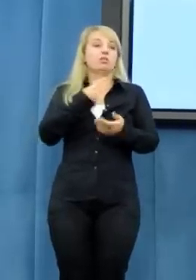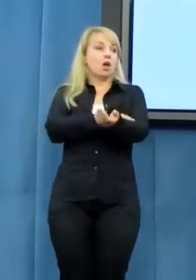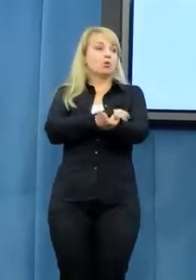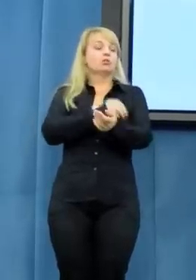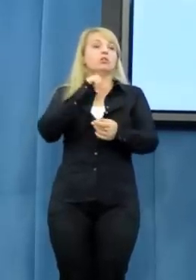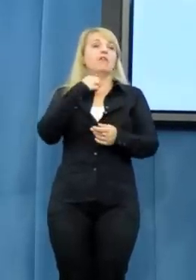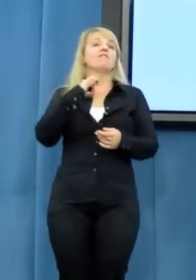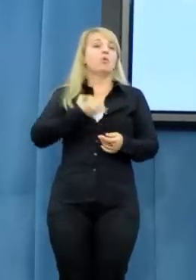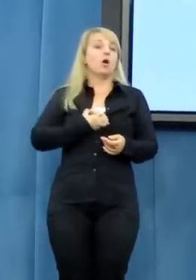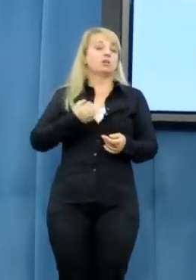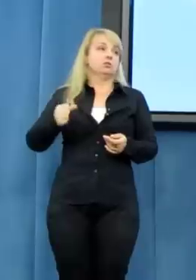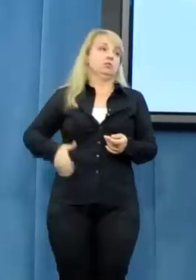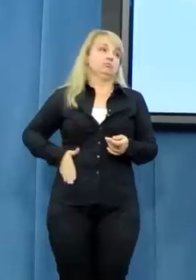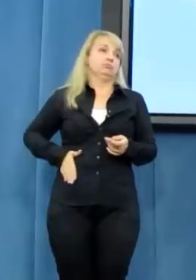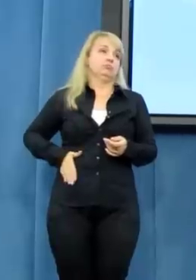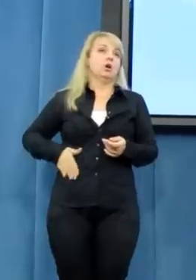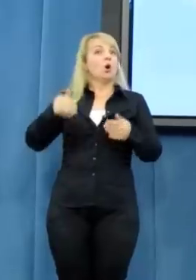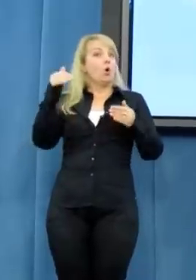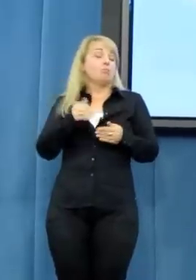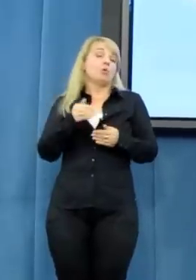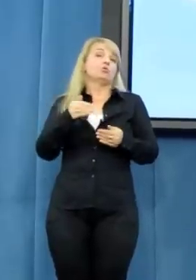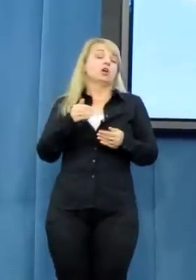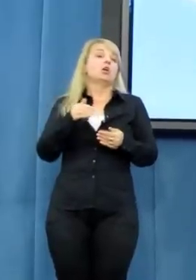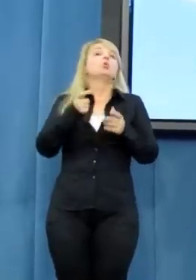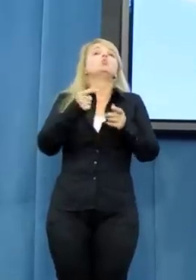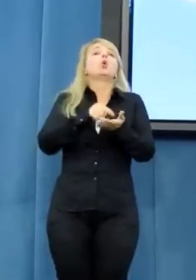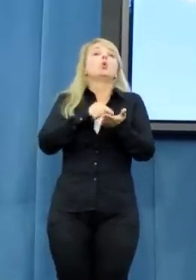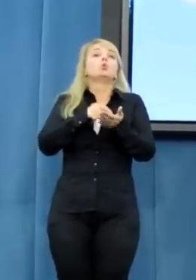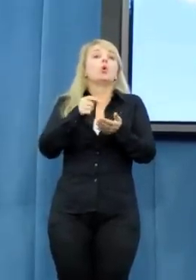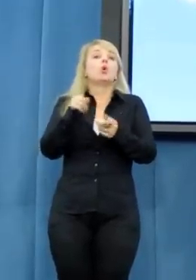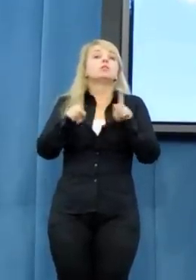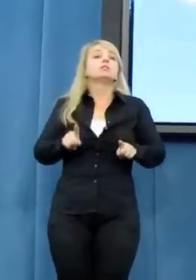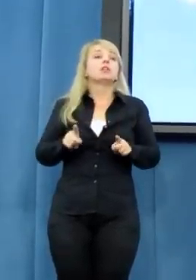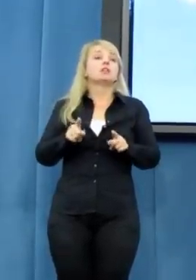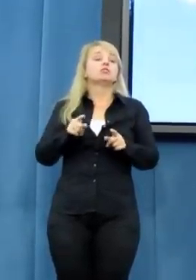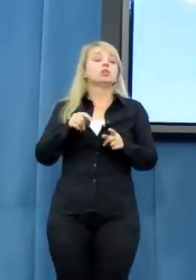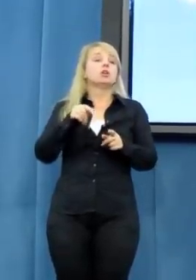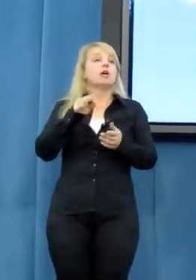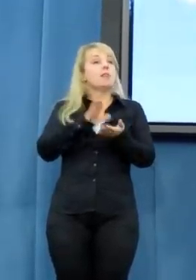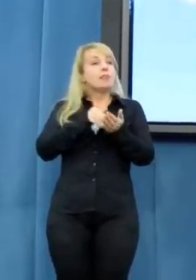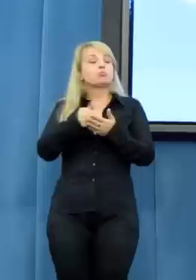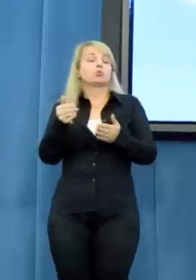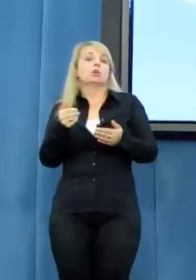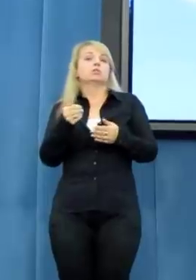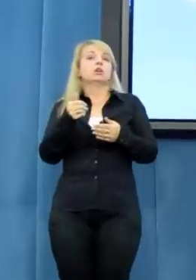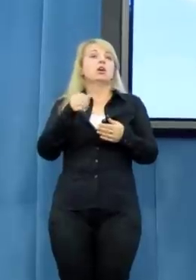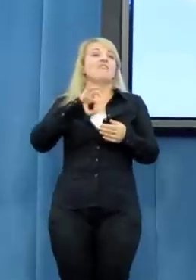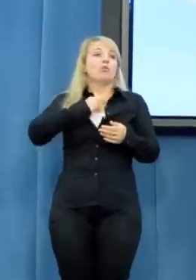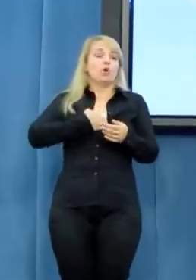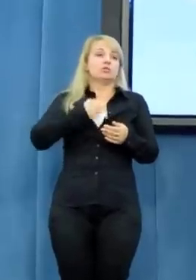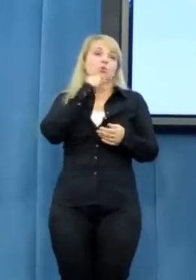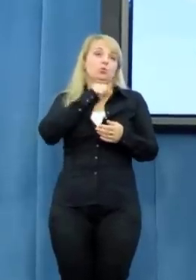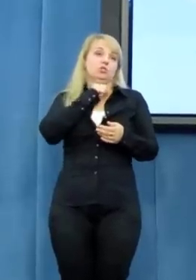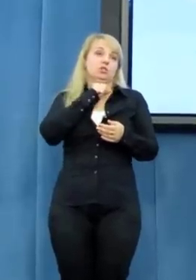znaczy na własny użytek, prawda? Można do celów naukowych wykorzystać, prawda? Tak jak Pan Kamil Sipowicz na przykład podaje. Także ja oczywiście